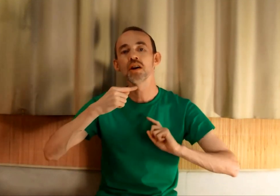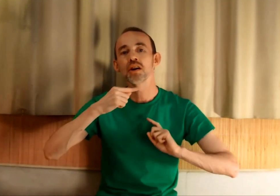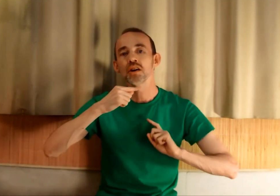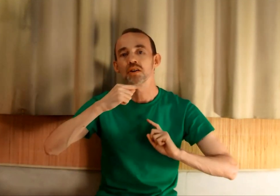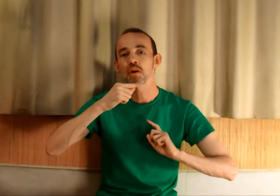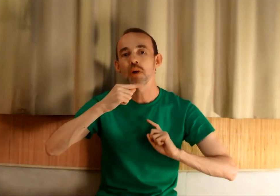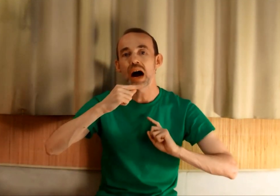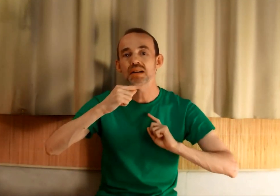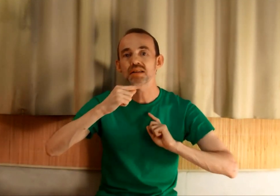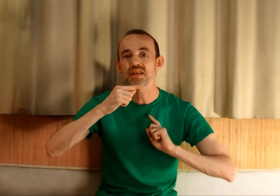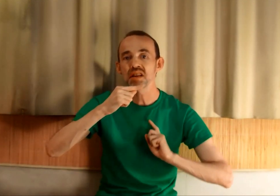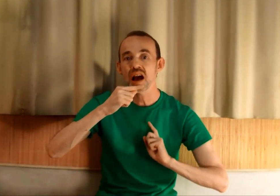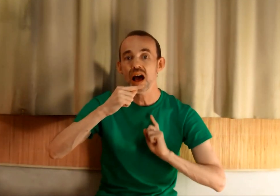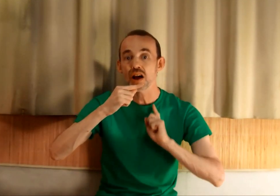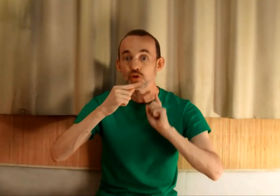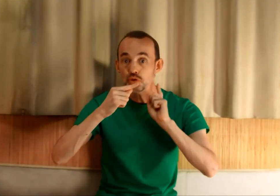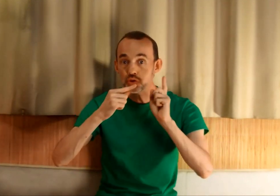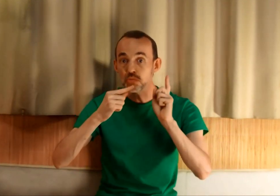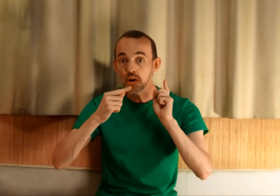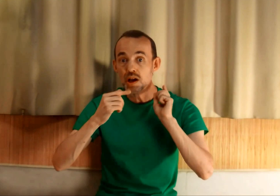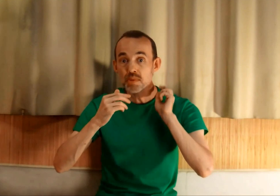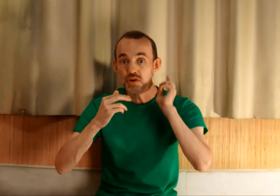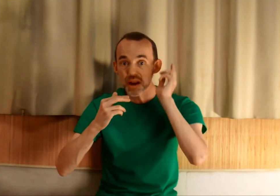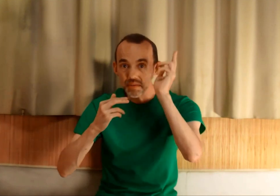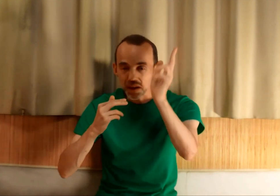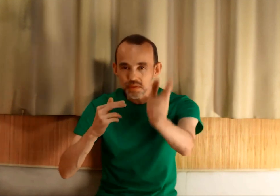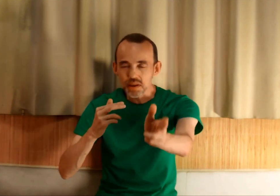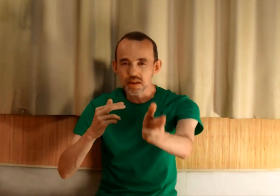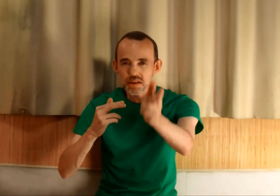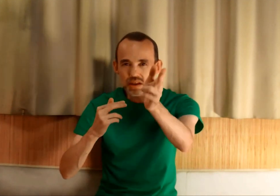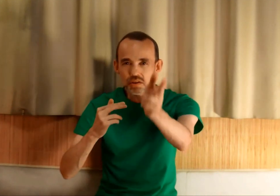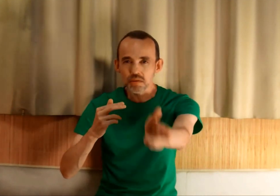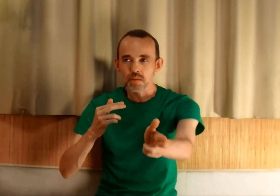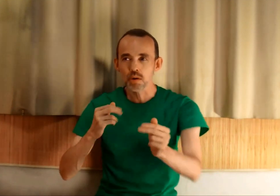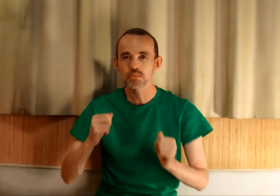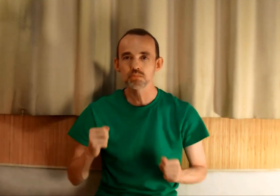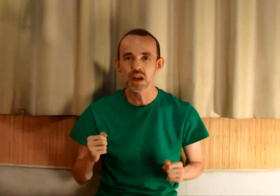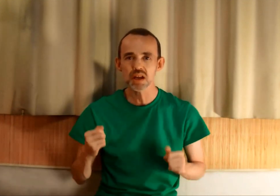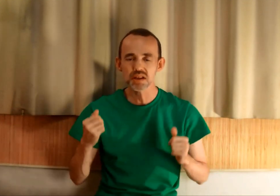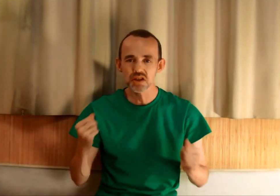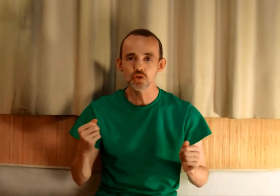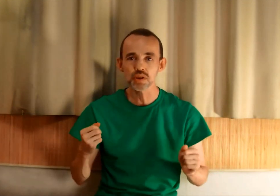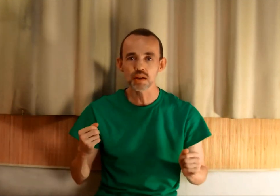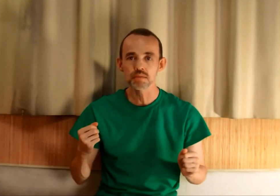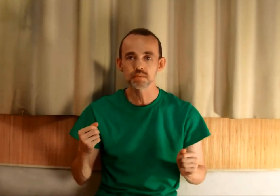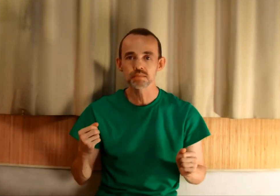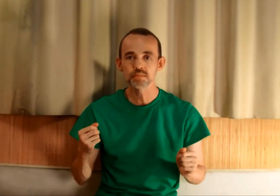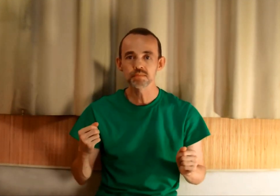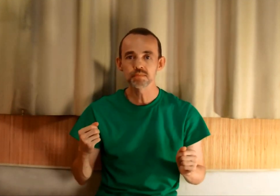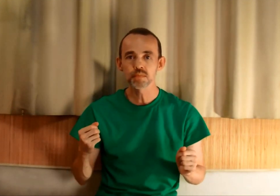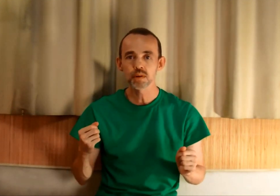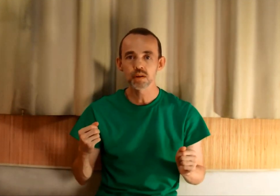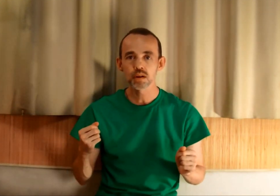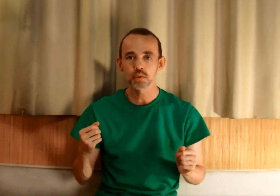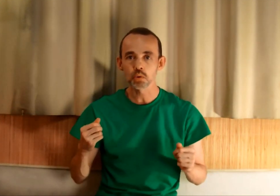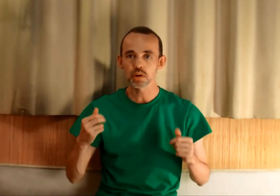comme un signal à justement, eh bien je vais aller vérifier ce qu'il en est vraiment. Et si j'osais. Donc,